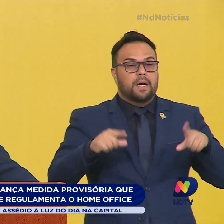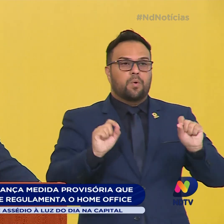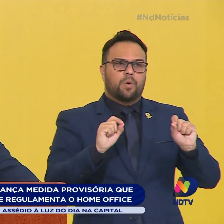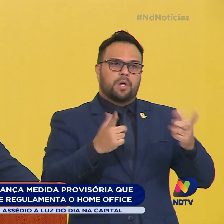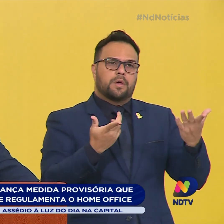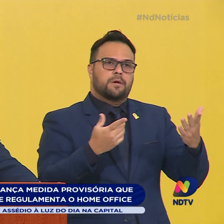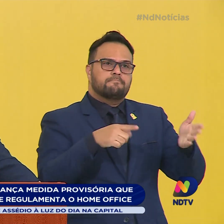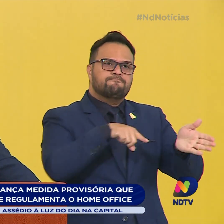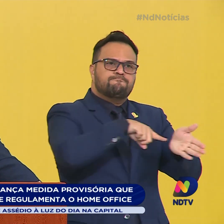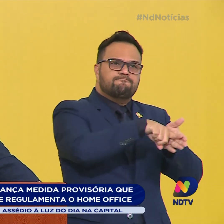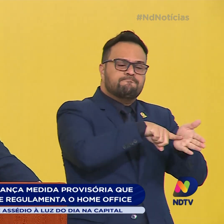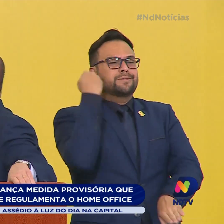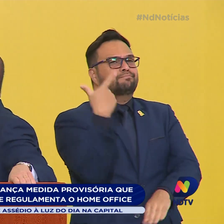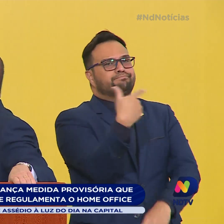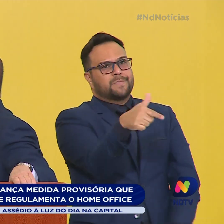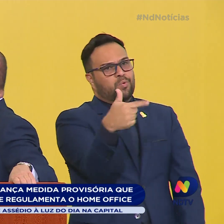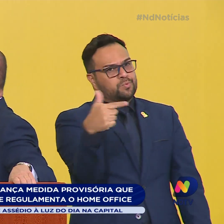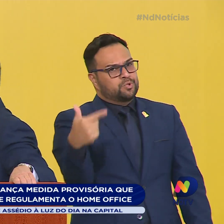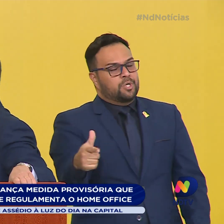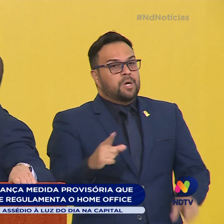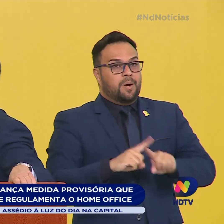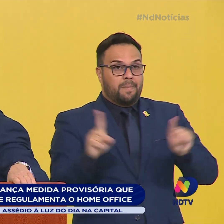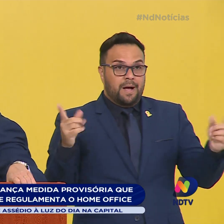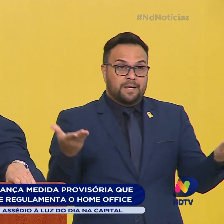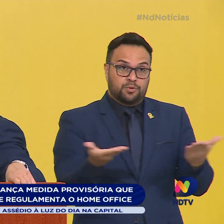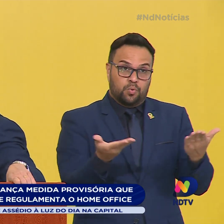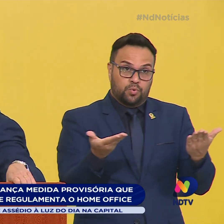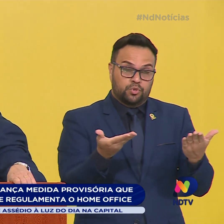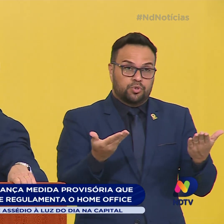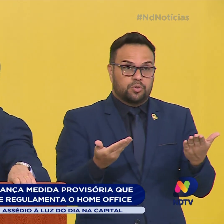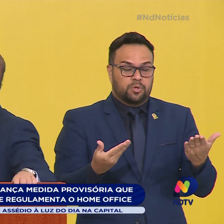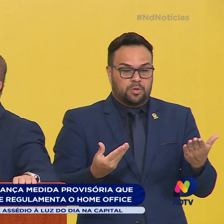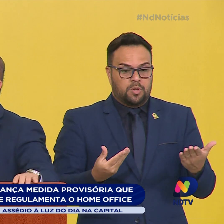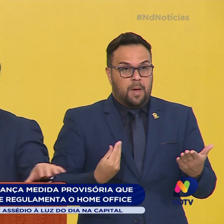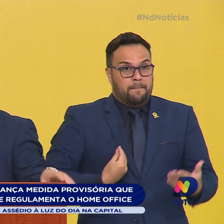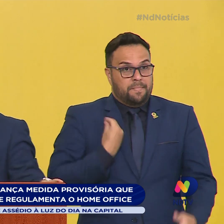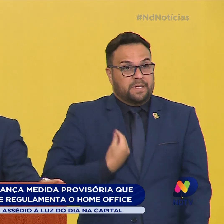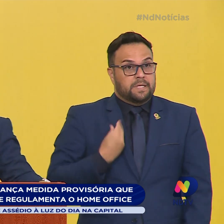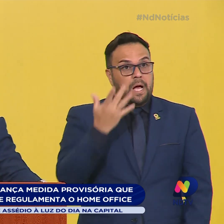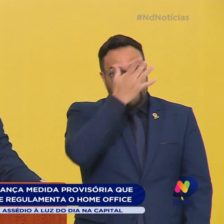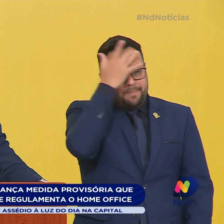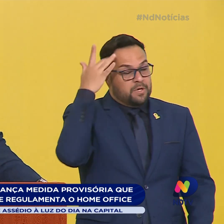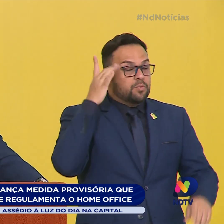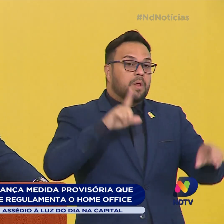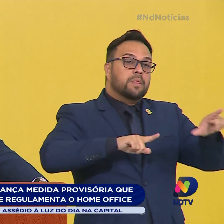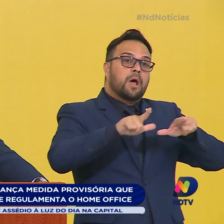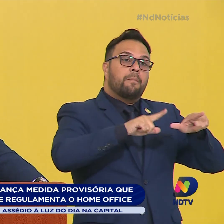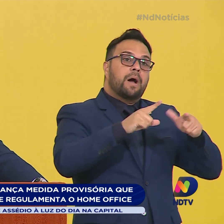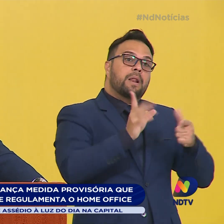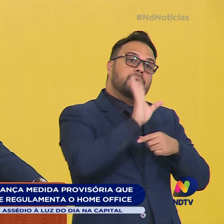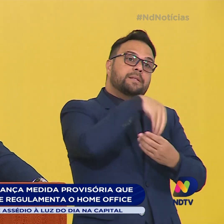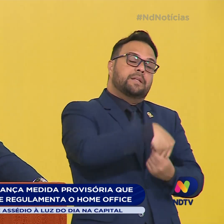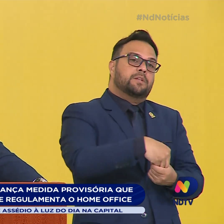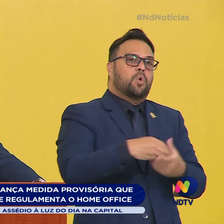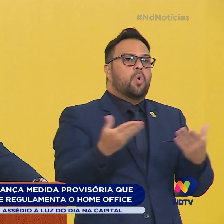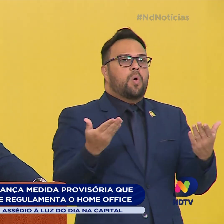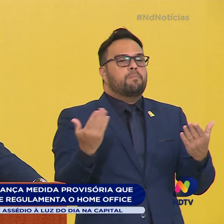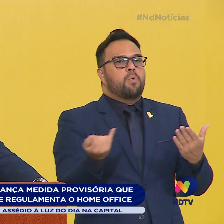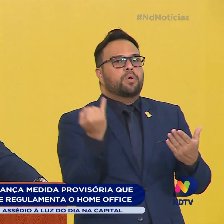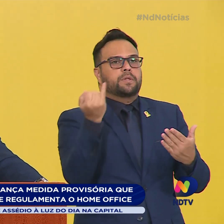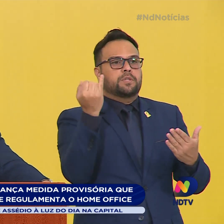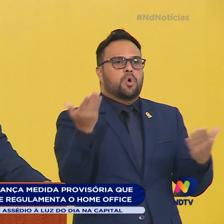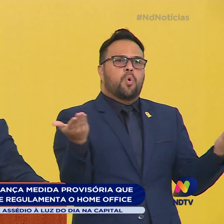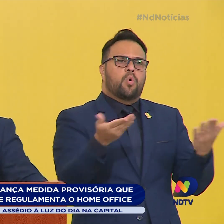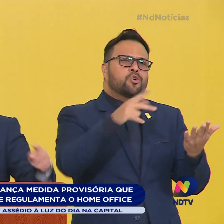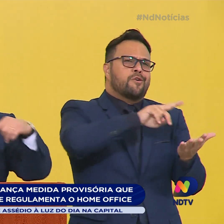trabalho remoto no Brasil. A presença do colaborador dentro da empresa era vital. Hoje não. Em